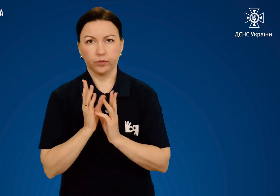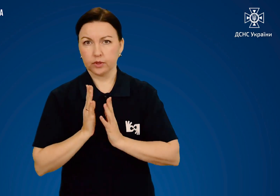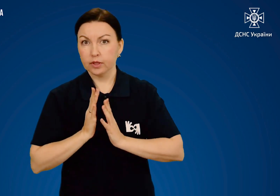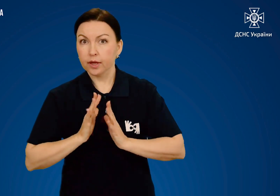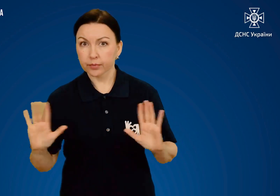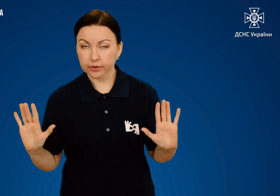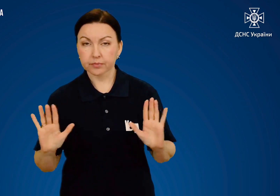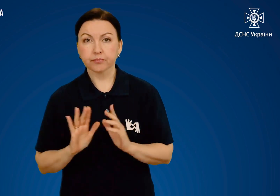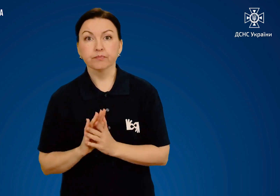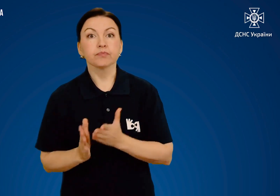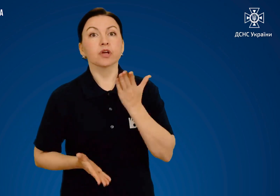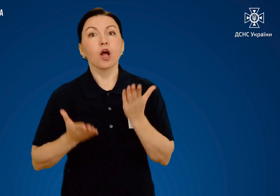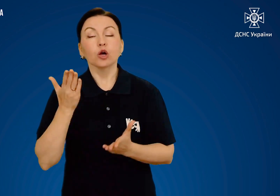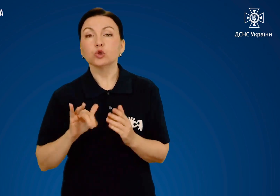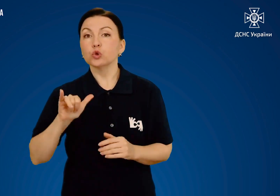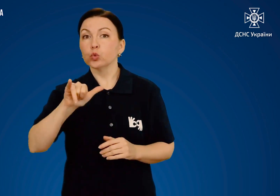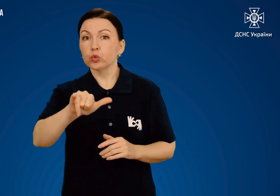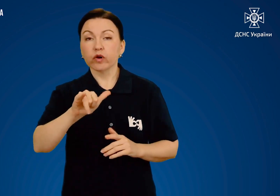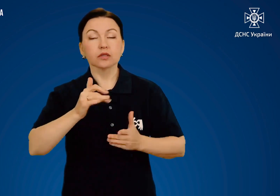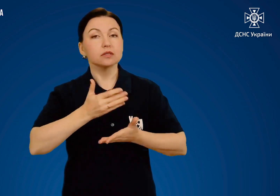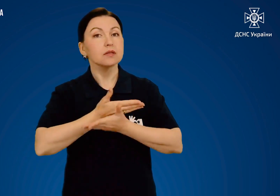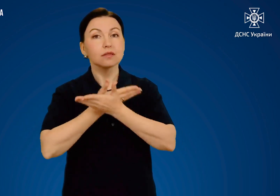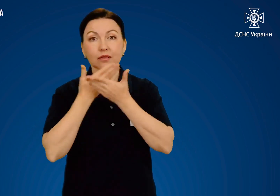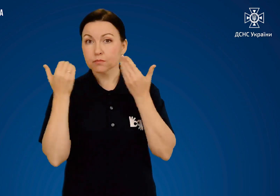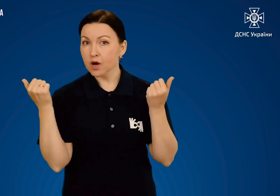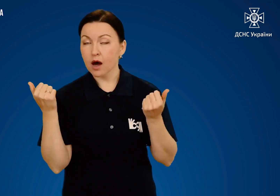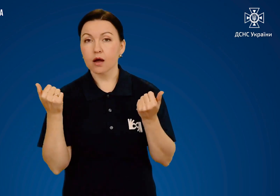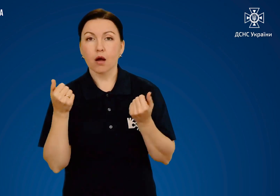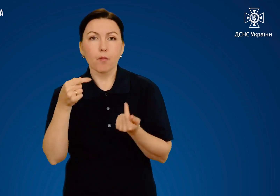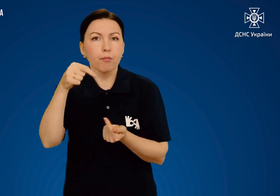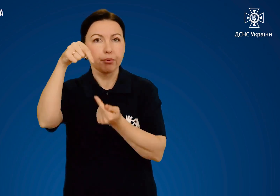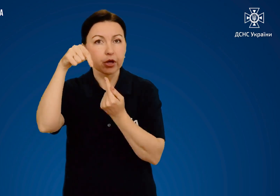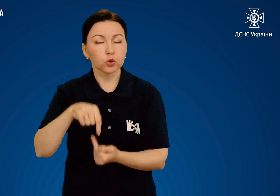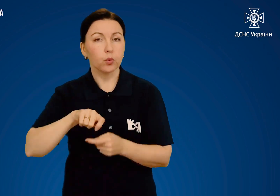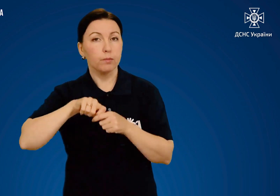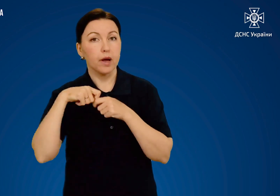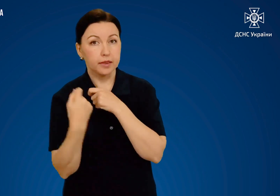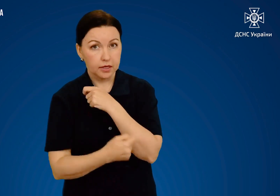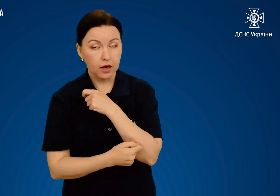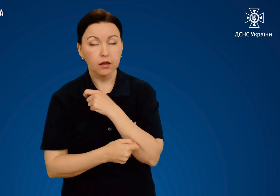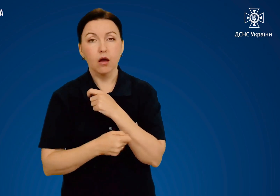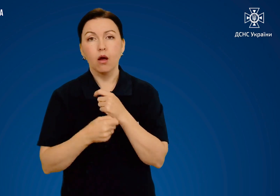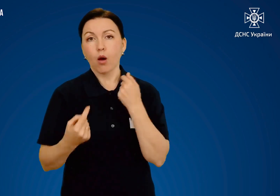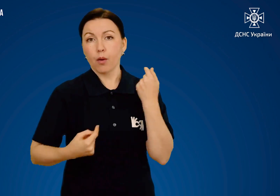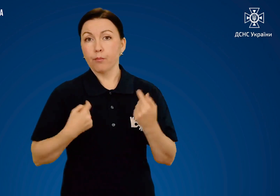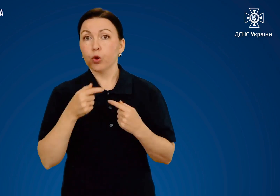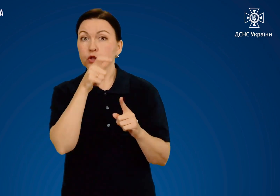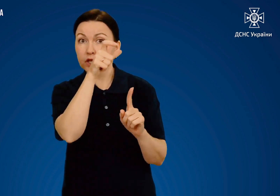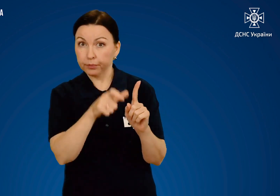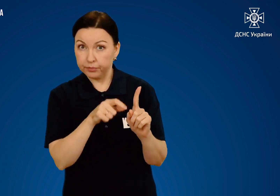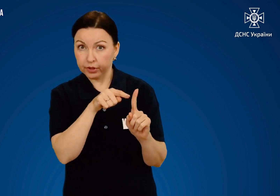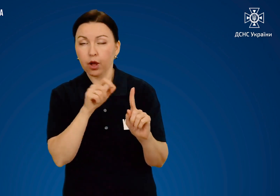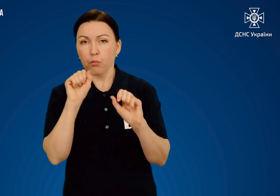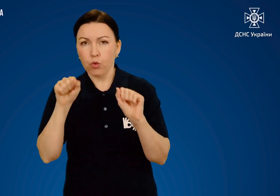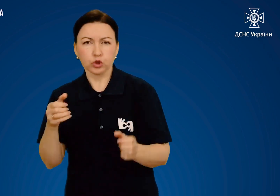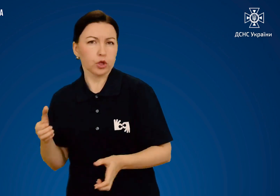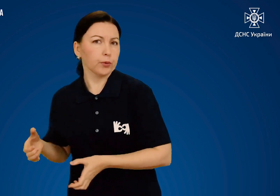полум'я. Якщо у вас немає гожого матеріалу, потерпілого можна